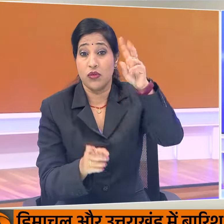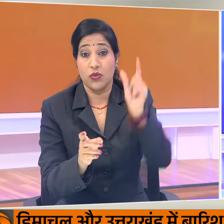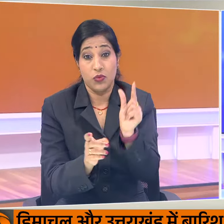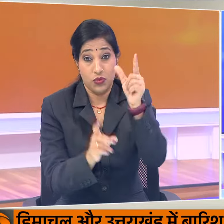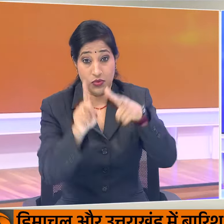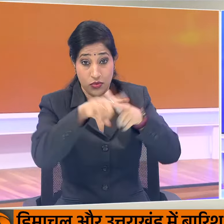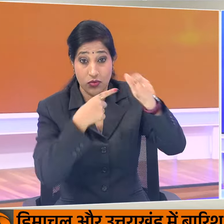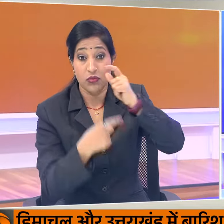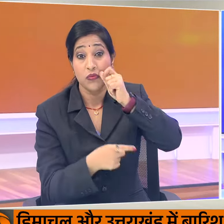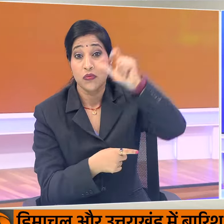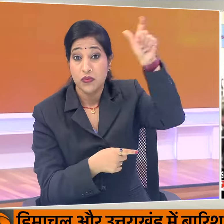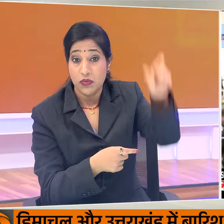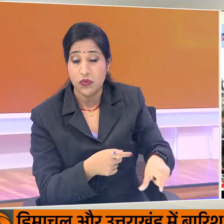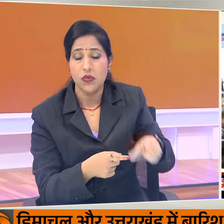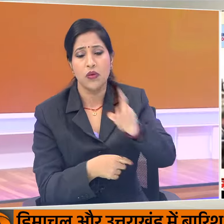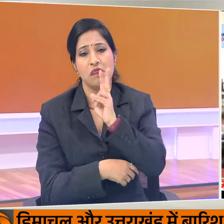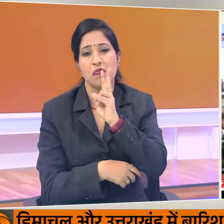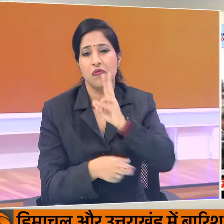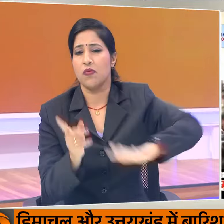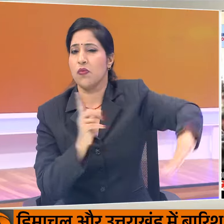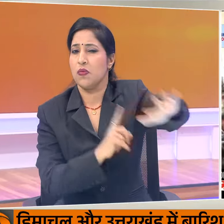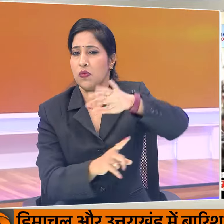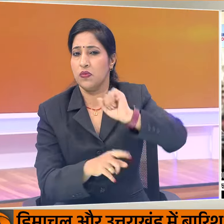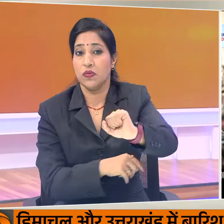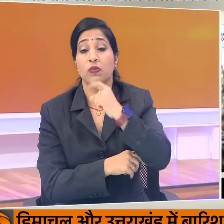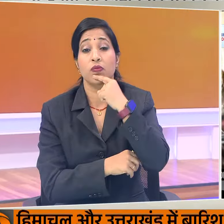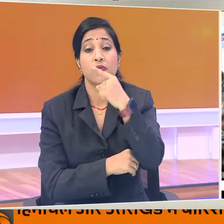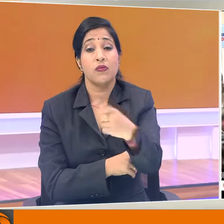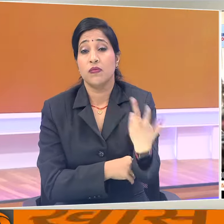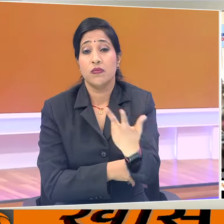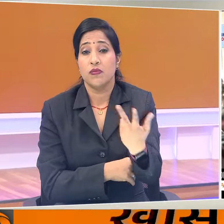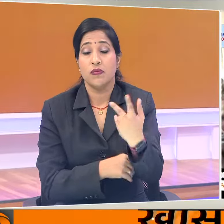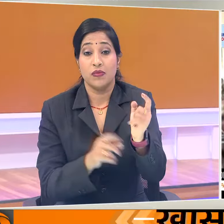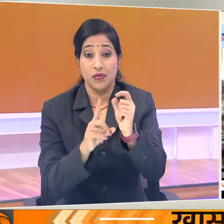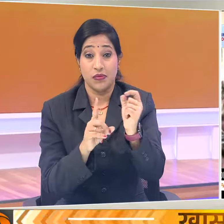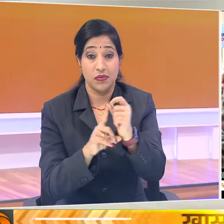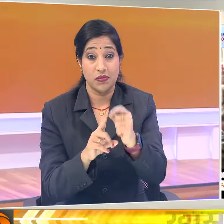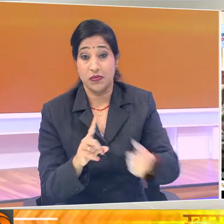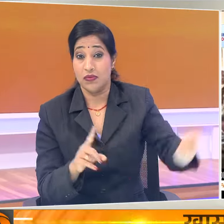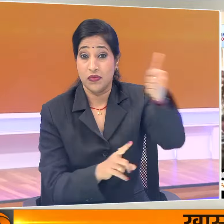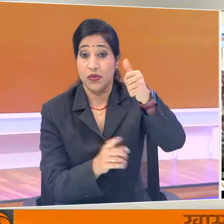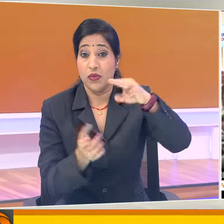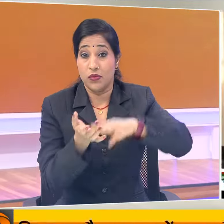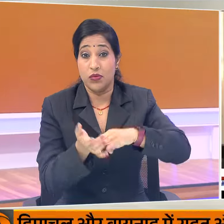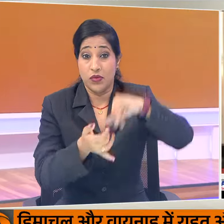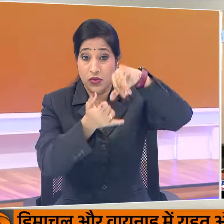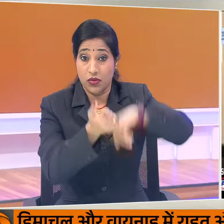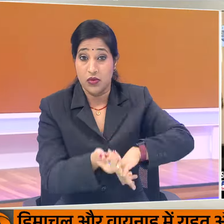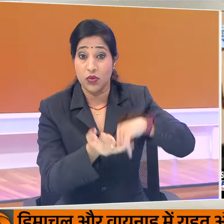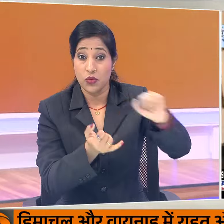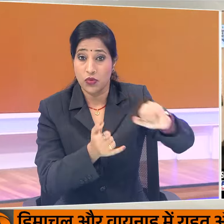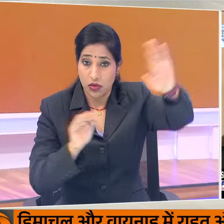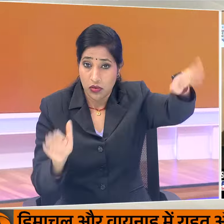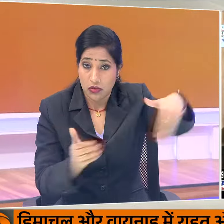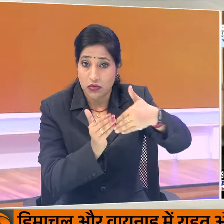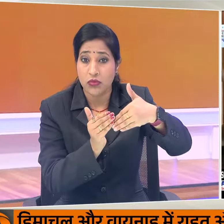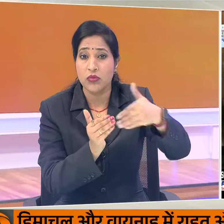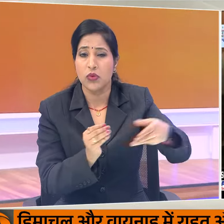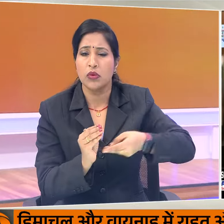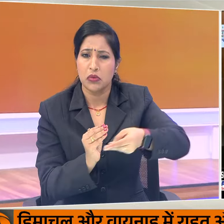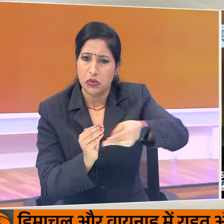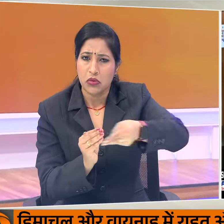जमान ने देश को संबोधित किया। उन्होंने कहा कि राष्ट्रोपते मुहमद शहाबुद्दीन से मिलकर